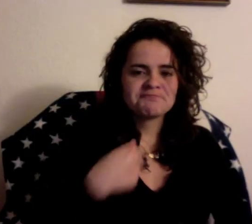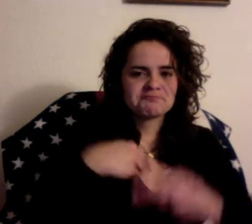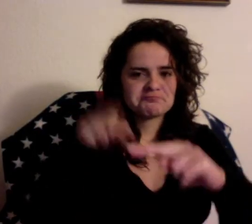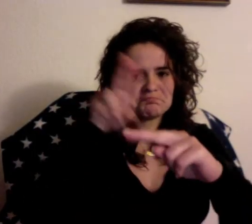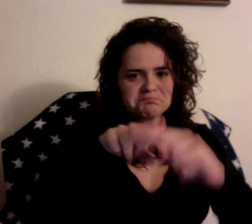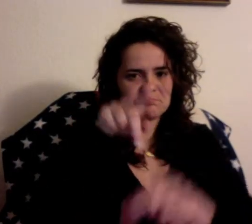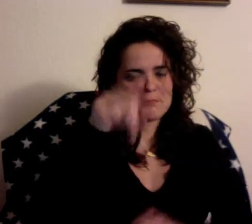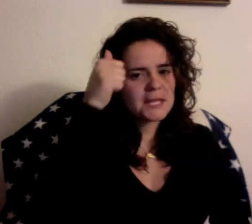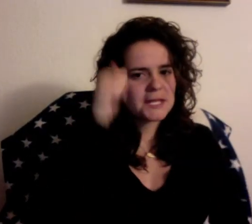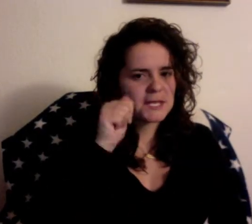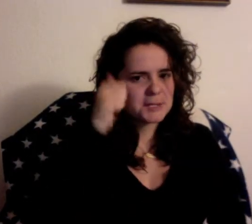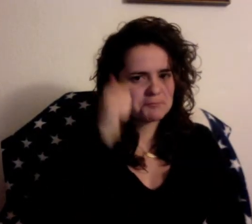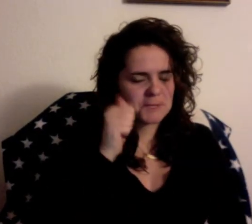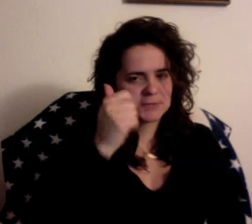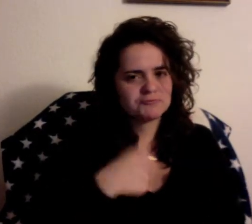Quizás solo busque la verdad